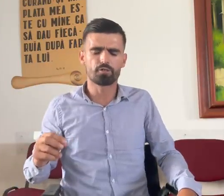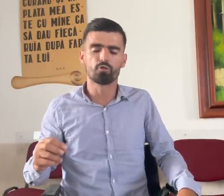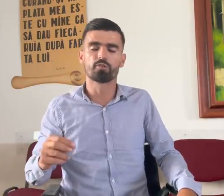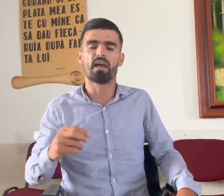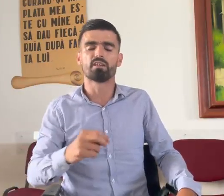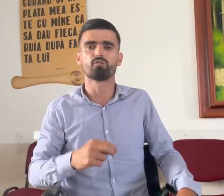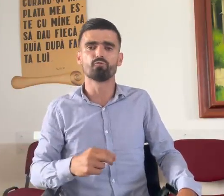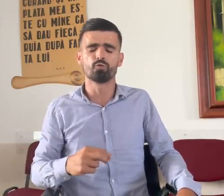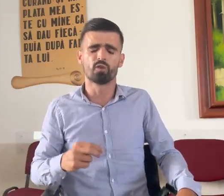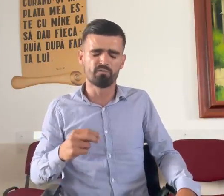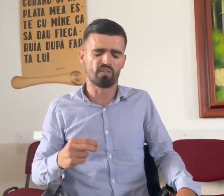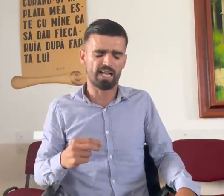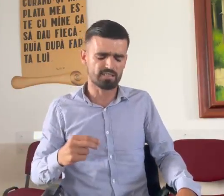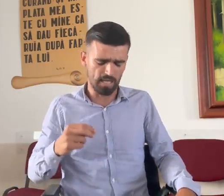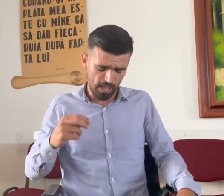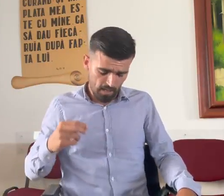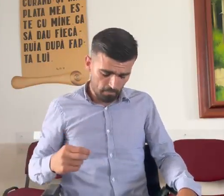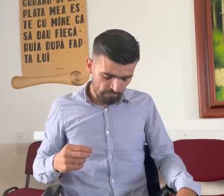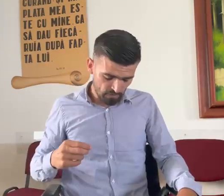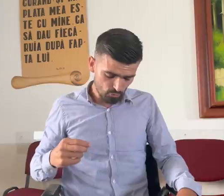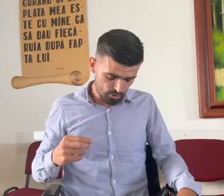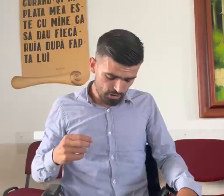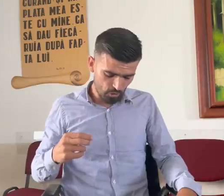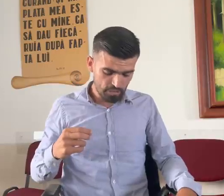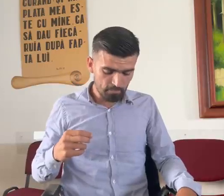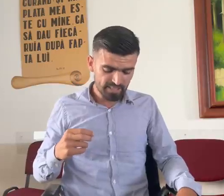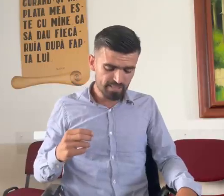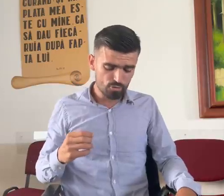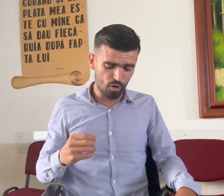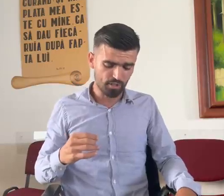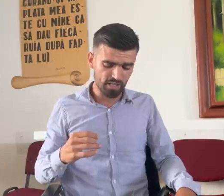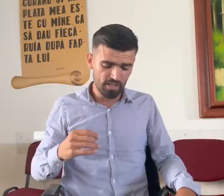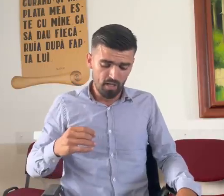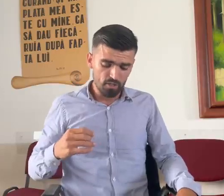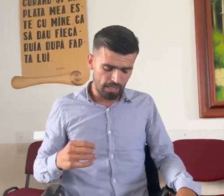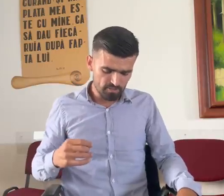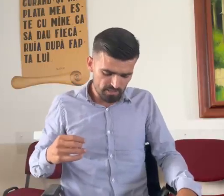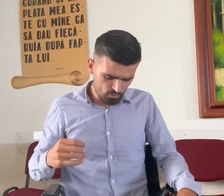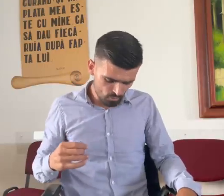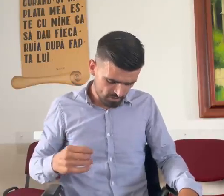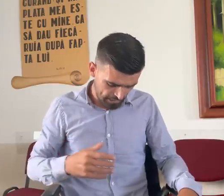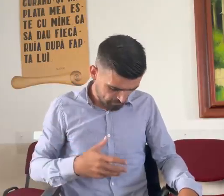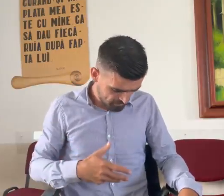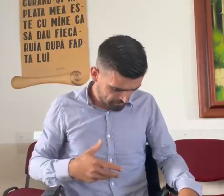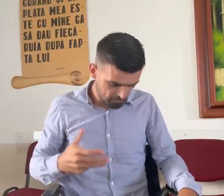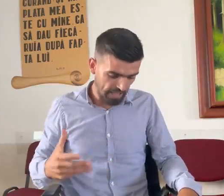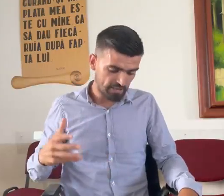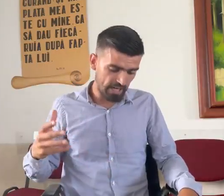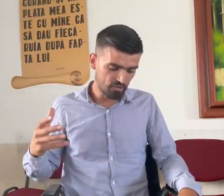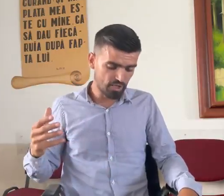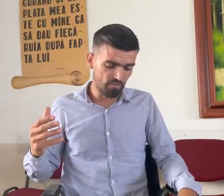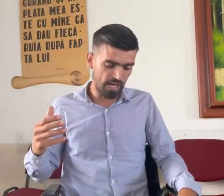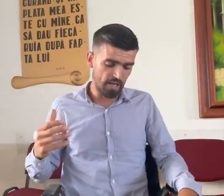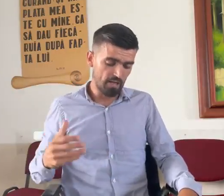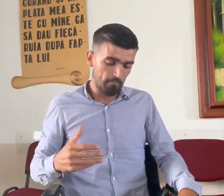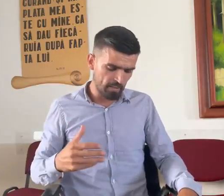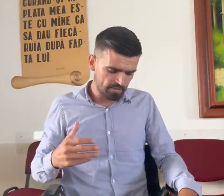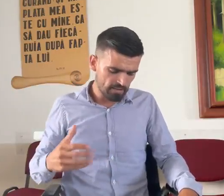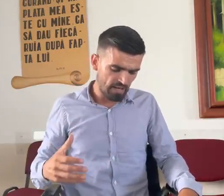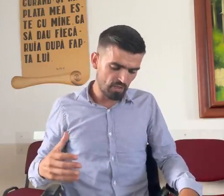știut, mi-a văzut fundul în față, m-am văzut și eu și-am închis ochii și-am zis nu, s-a întâmplat altceva, prin când am